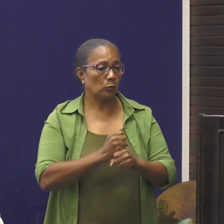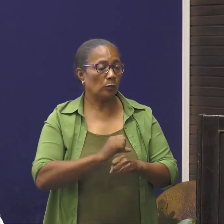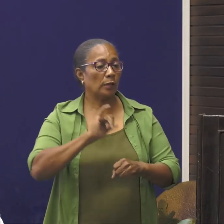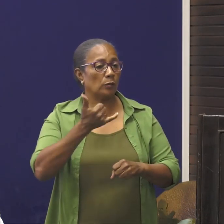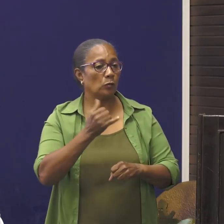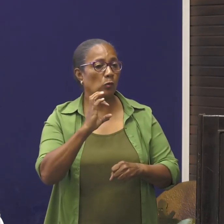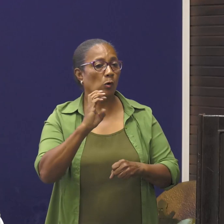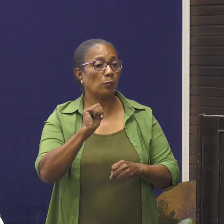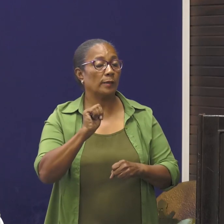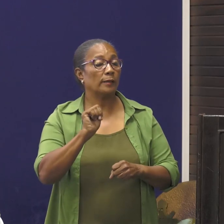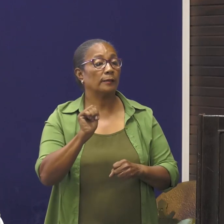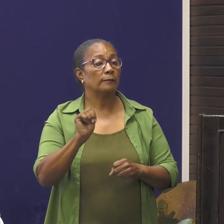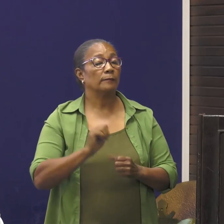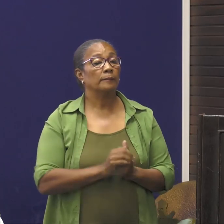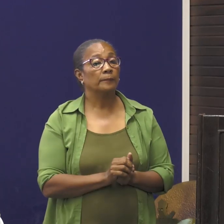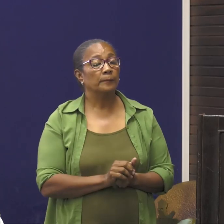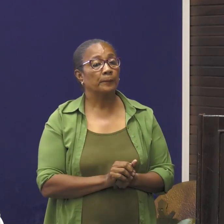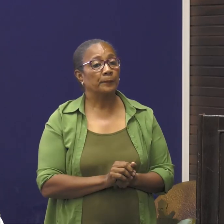-Kombe.